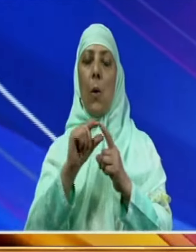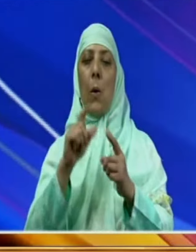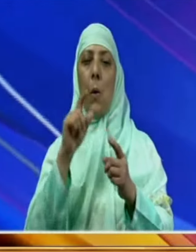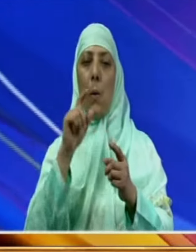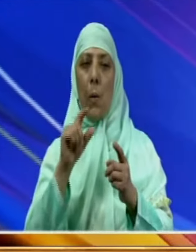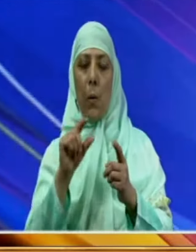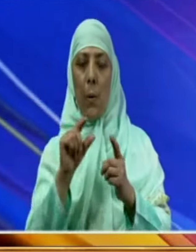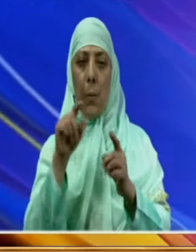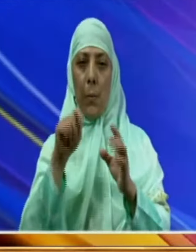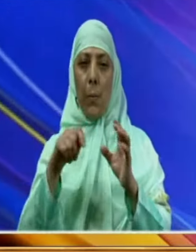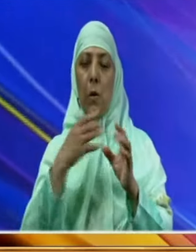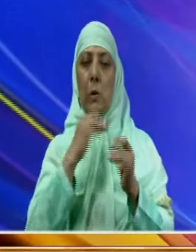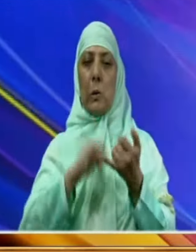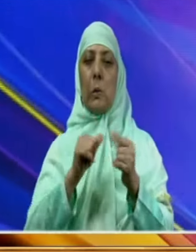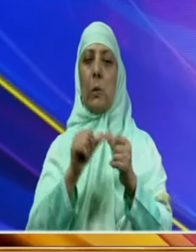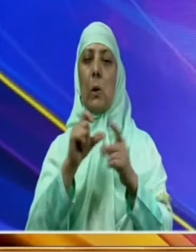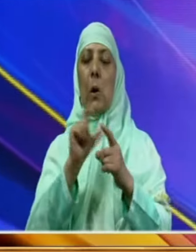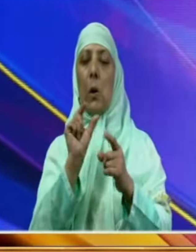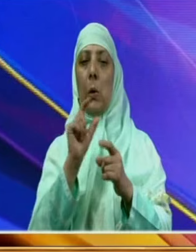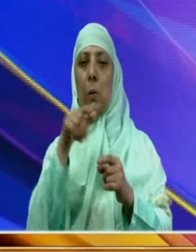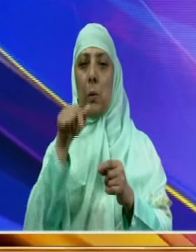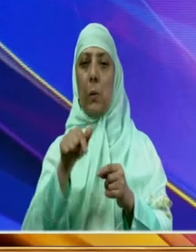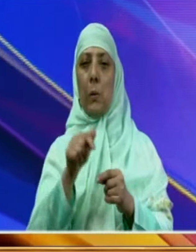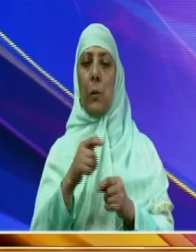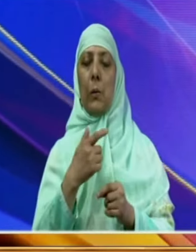اس طرح یادرہ شروع ہونے سے اب تک